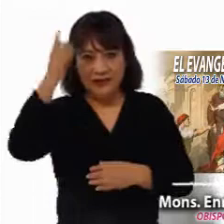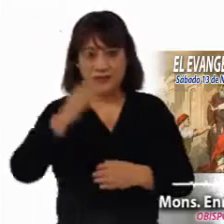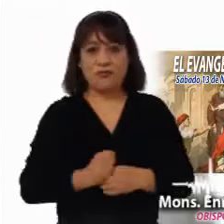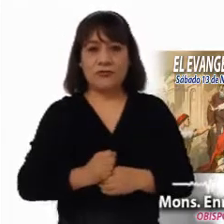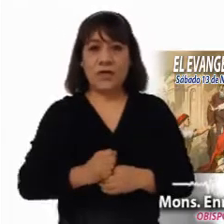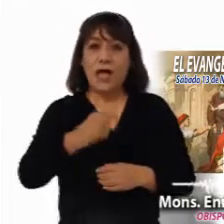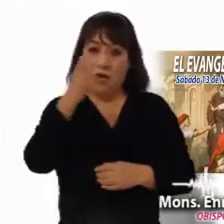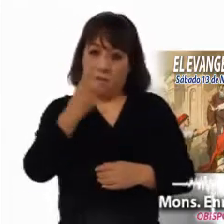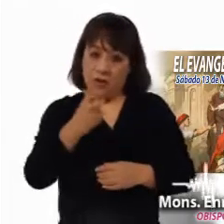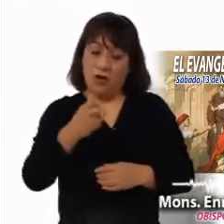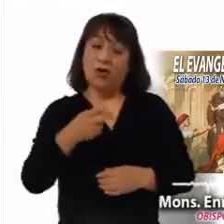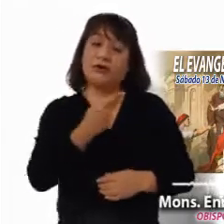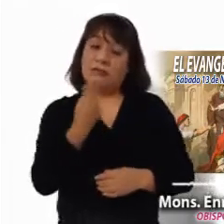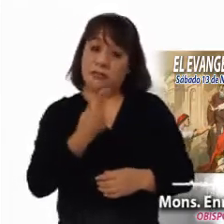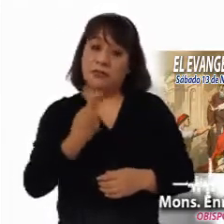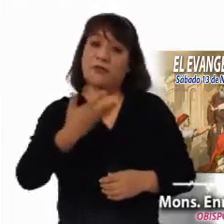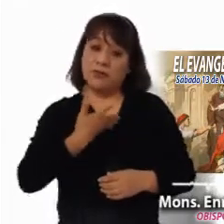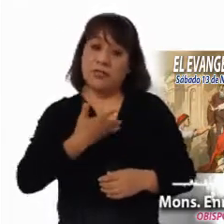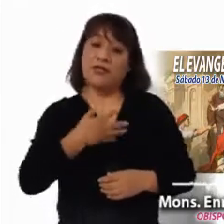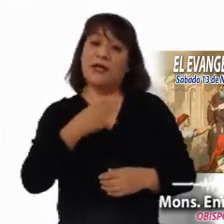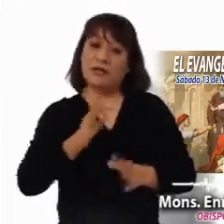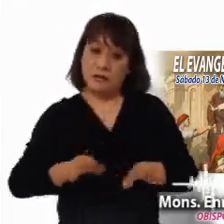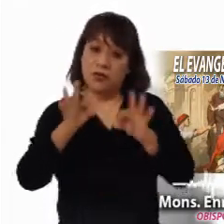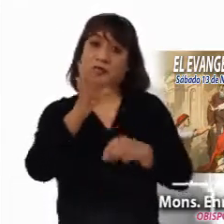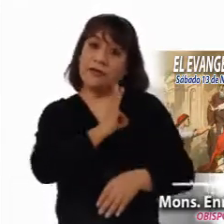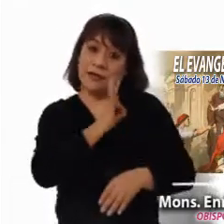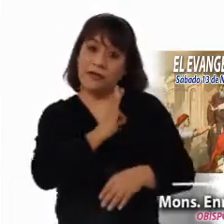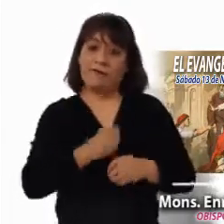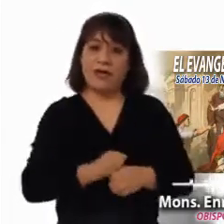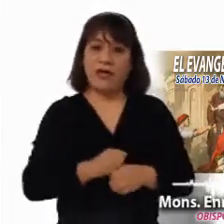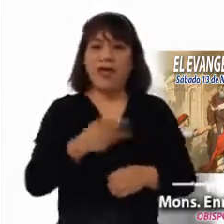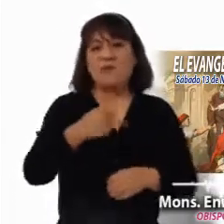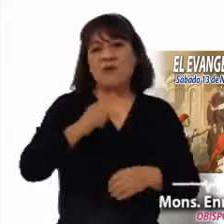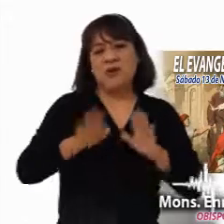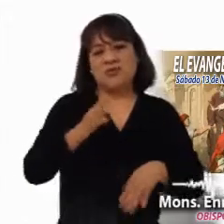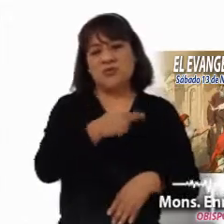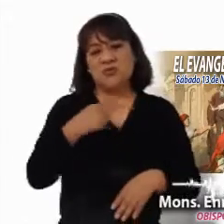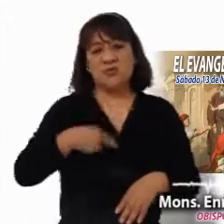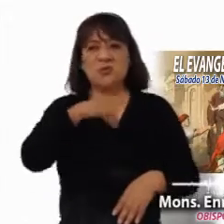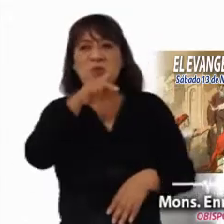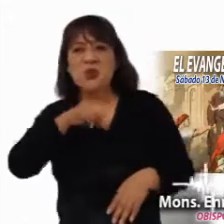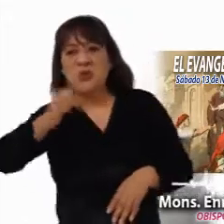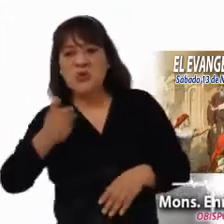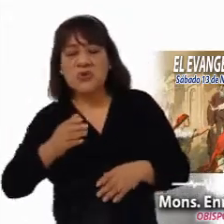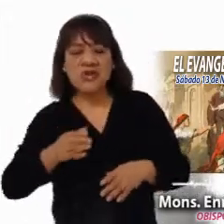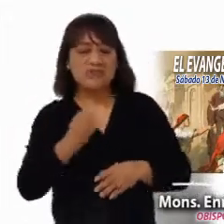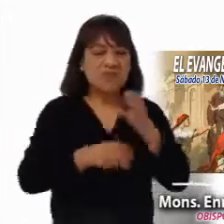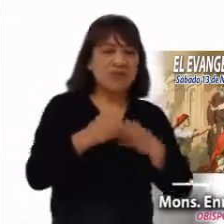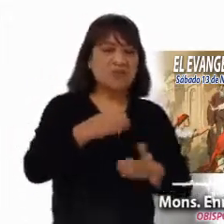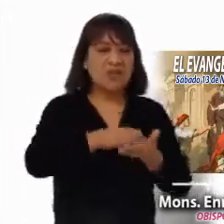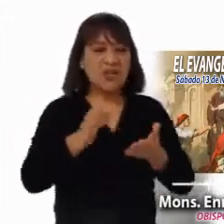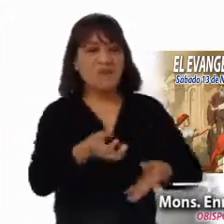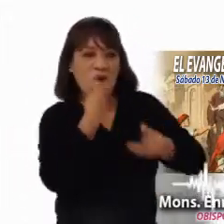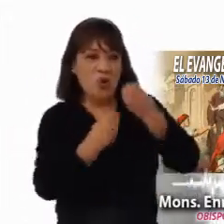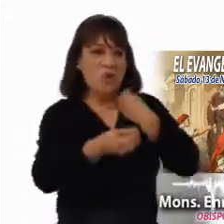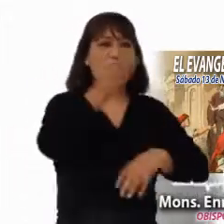la condición es que tengamos fe. El riesgo es que nos sentimos tan preocupados por otras cosas, comer y